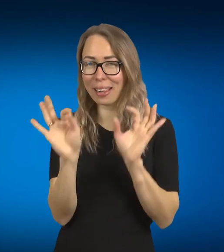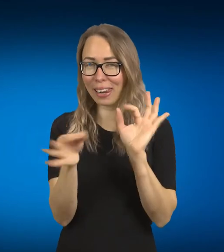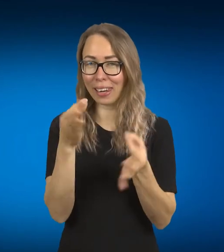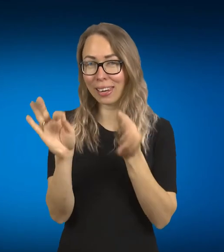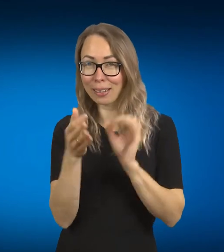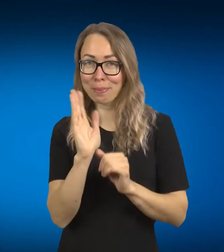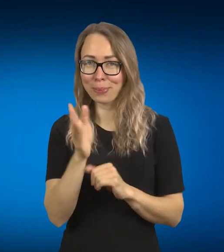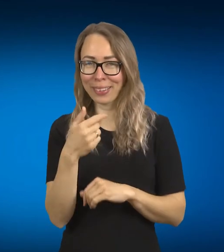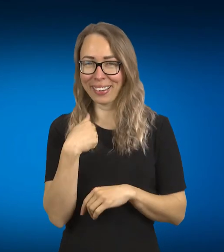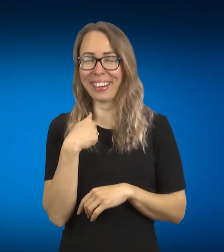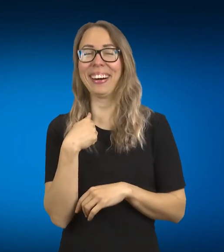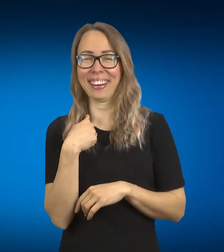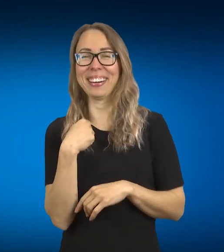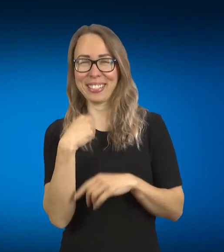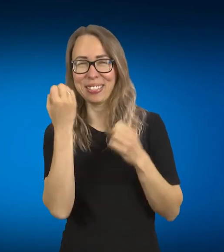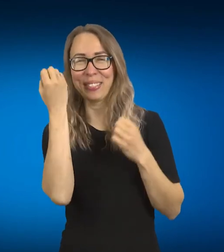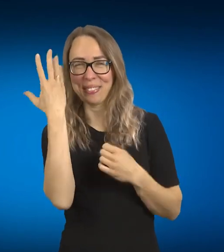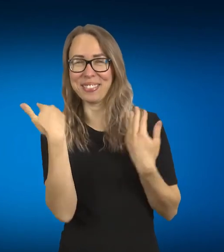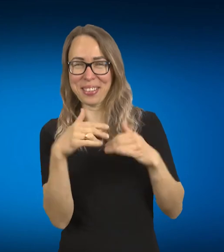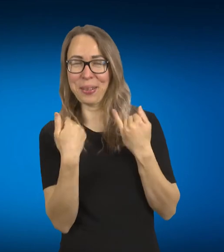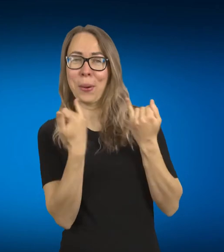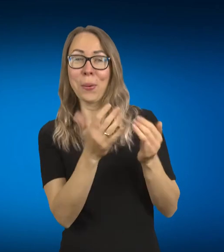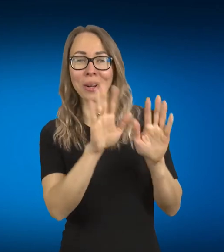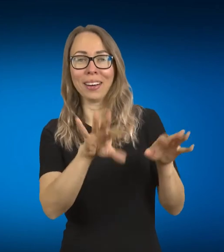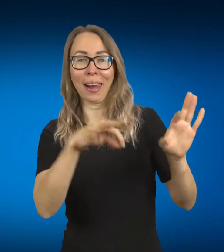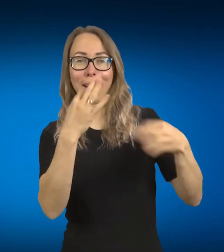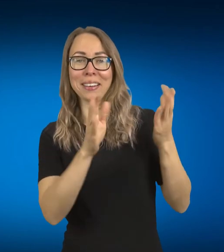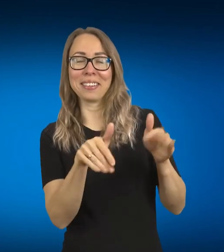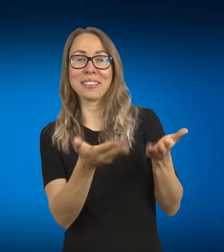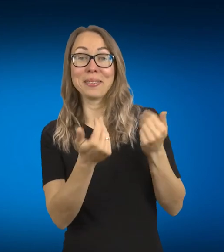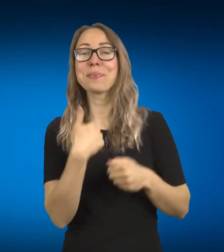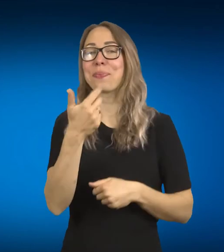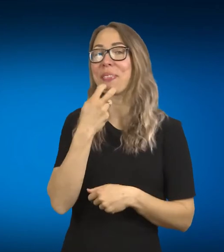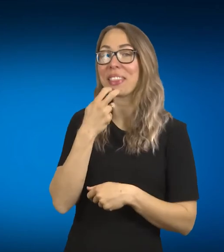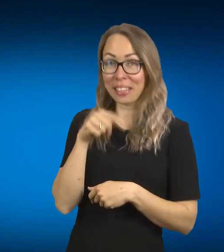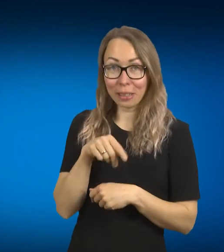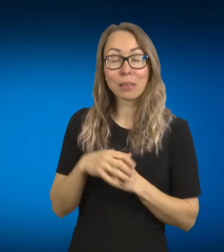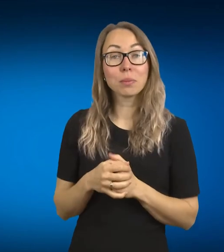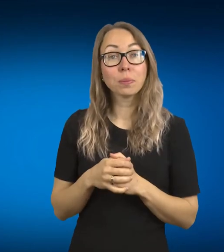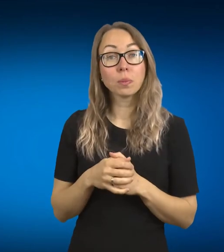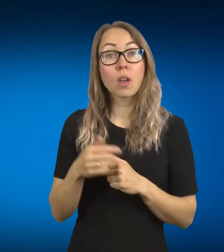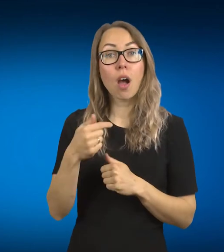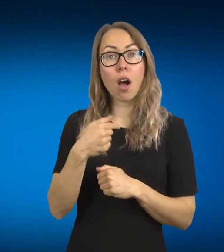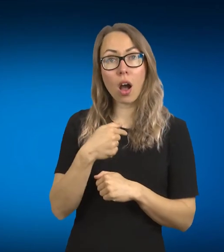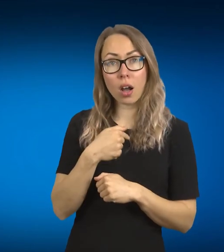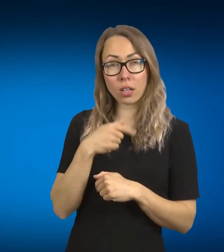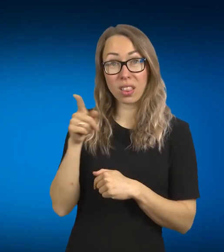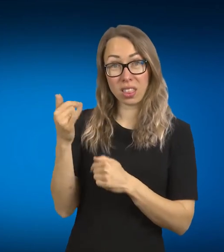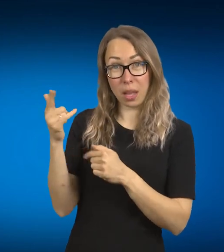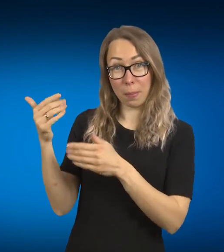palikau šitą. Man ir palikai šitą. Jo, tai taip suprantu, kad tie procesai išsivirkama dėl to, kad vis perdodama